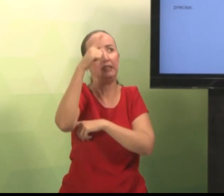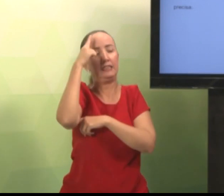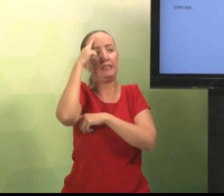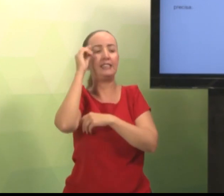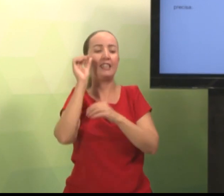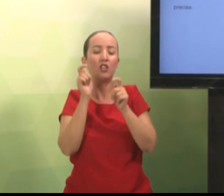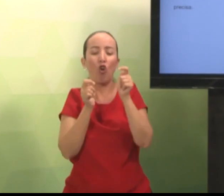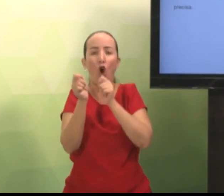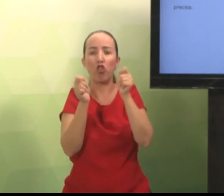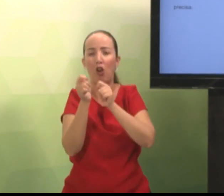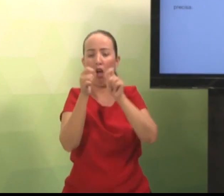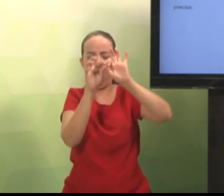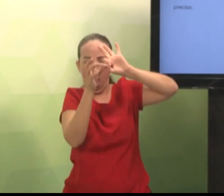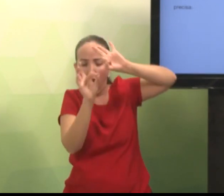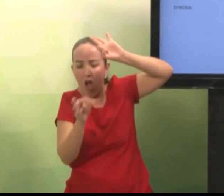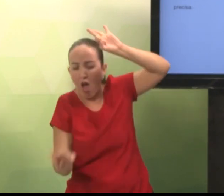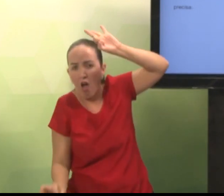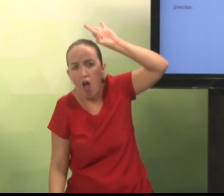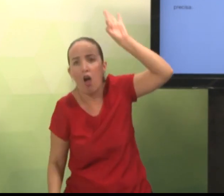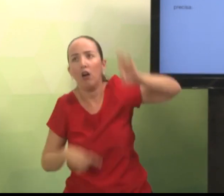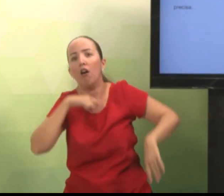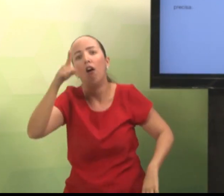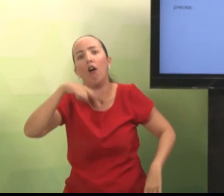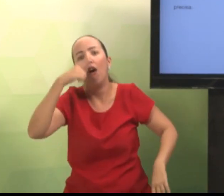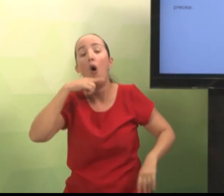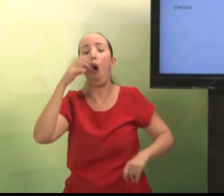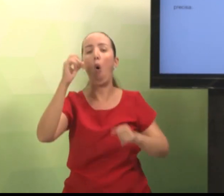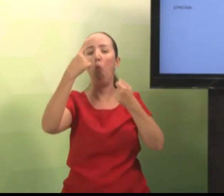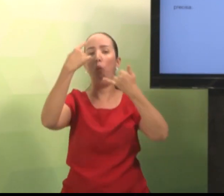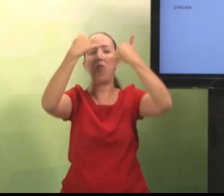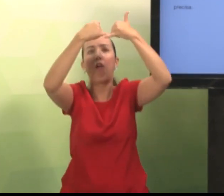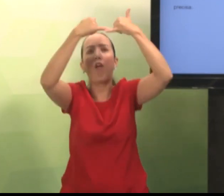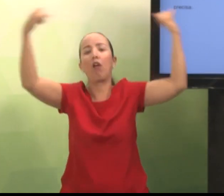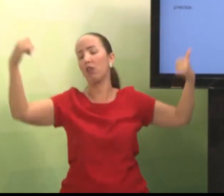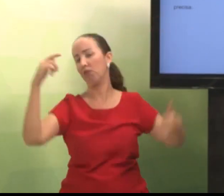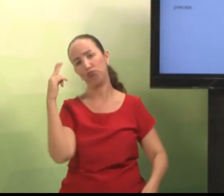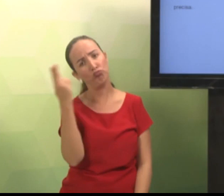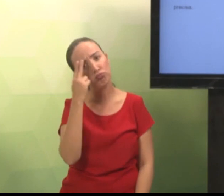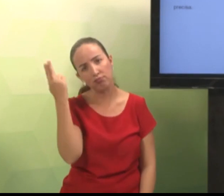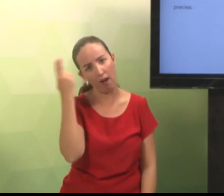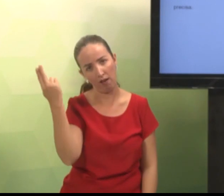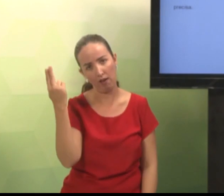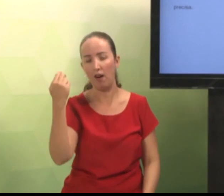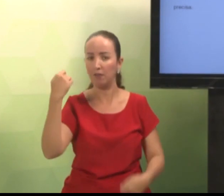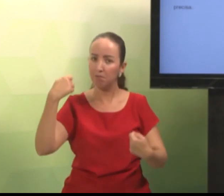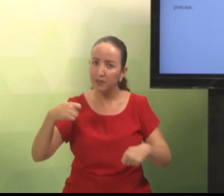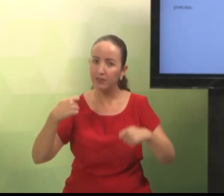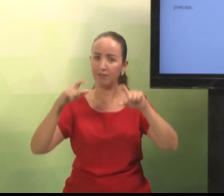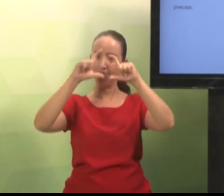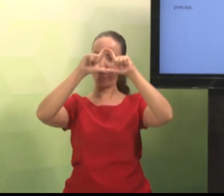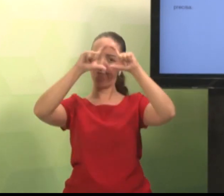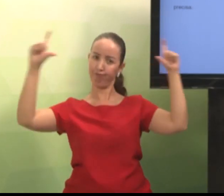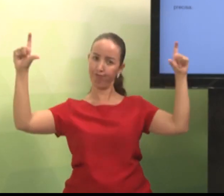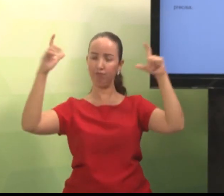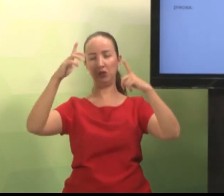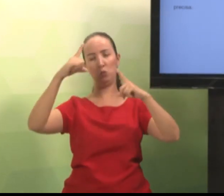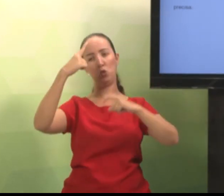algumas dicas para você, para você controlar o seu texto e não delongar. E também não ficar muito curto o seu texto.